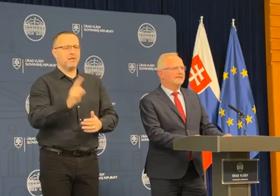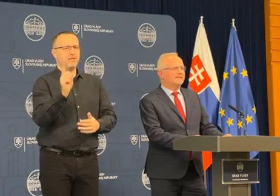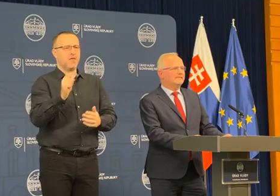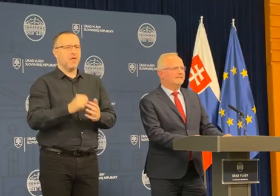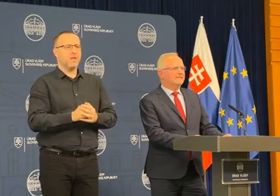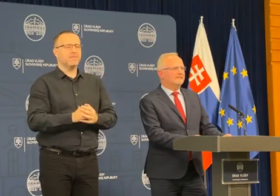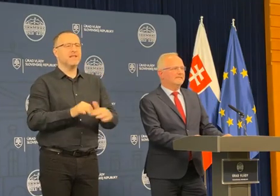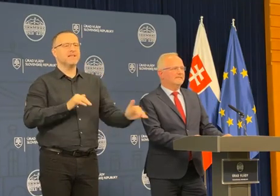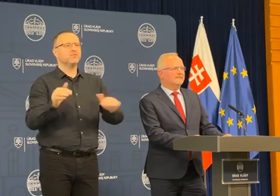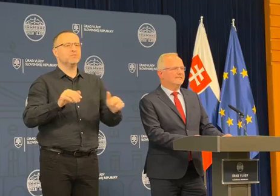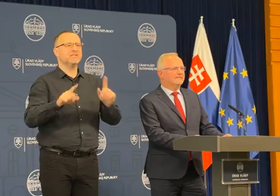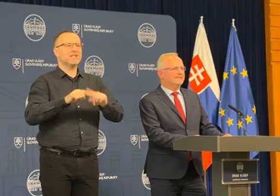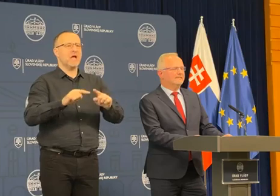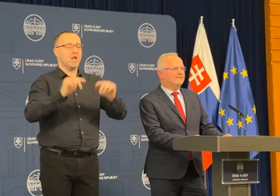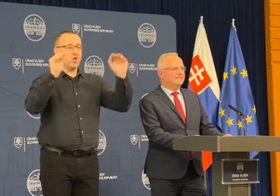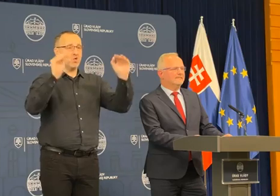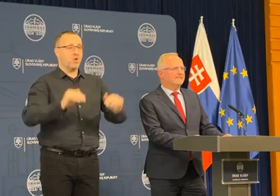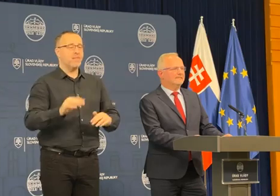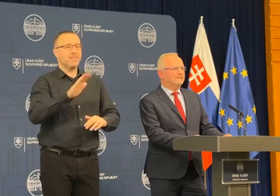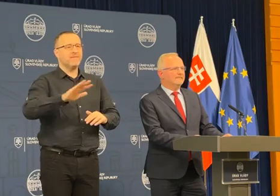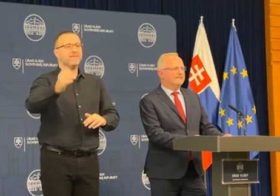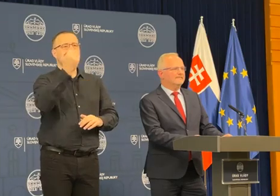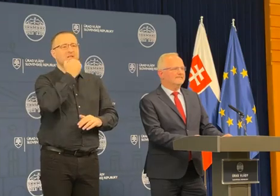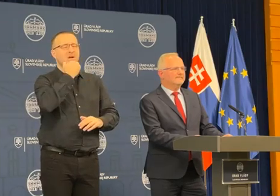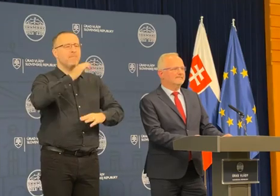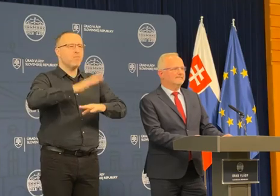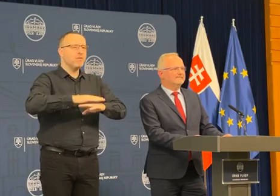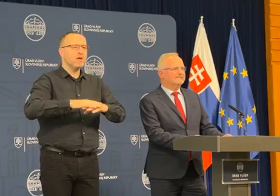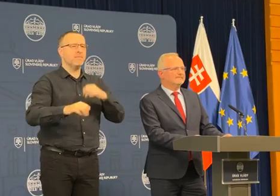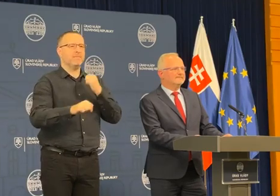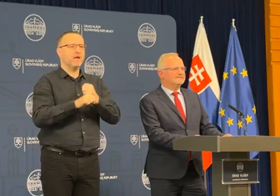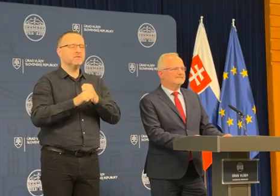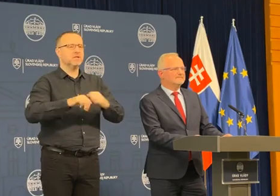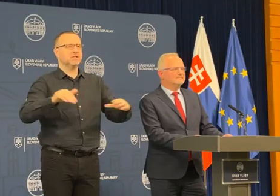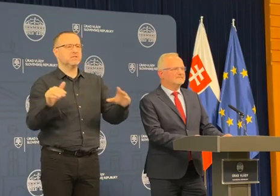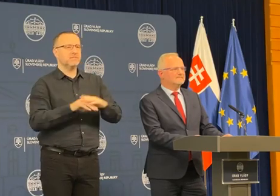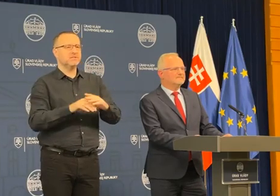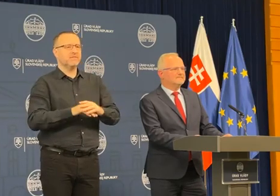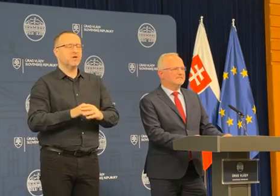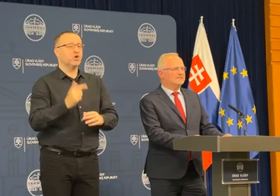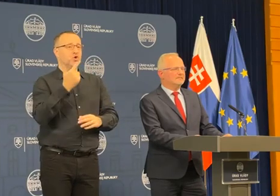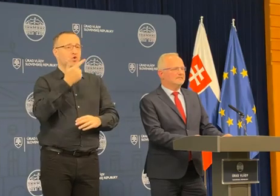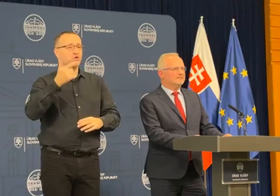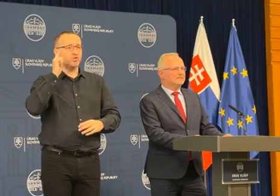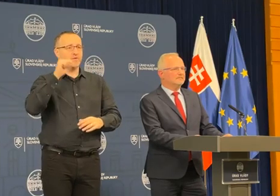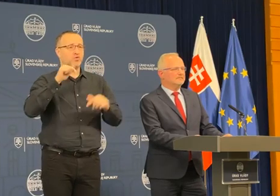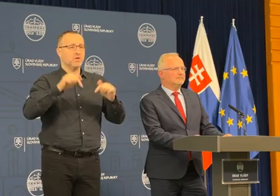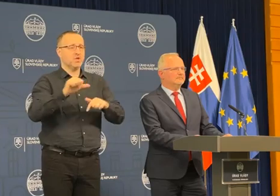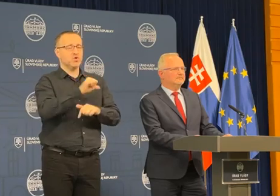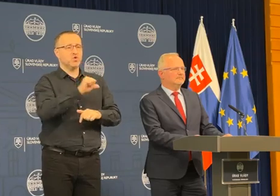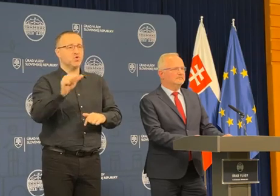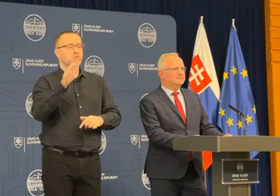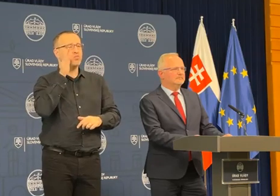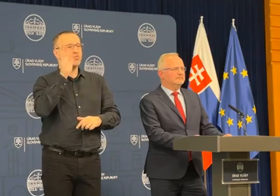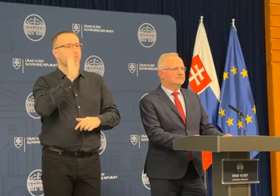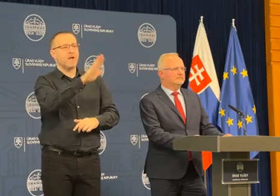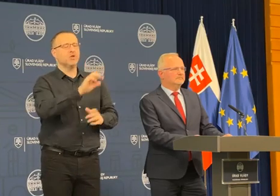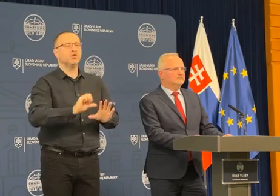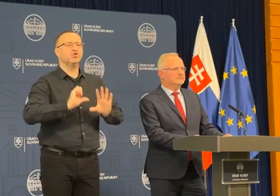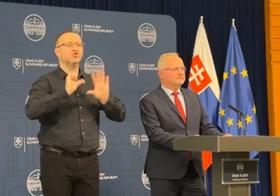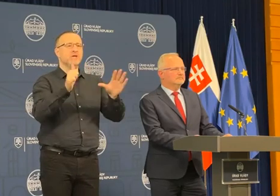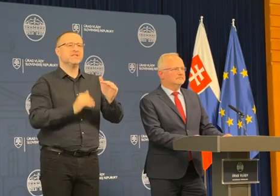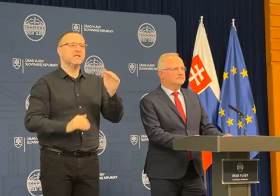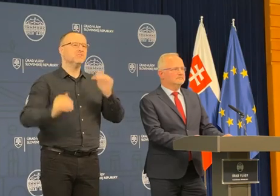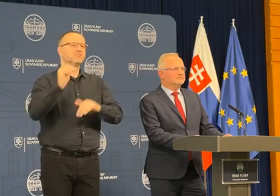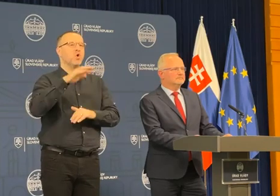taktiež všetky firmy nadalej podnikajú, pracujú, zamestnávajú. Dokonca Slovensko tento rok bude mať šiestý najvyšší